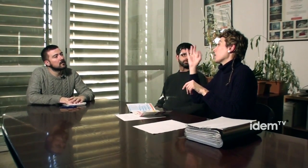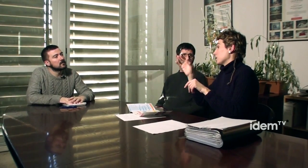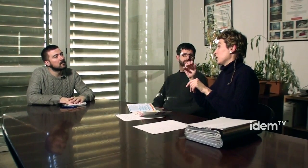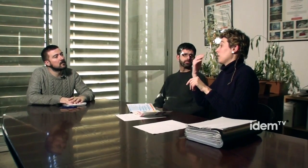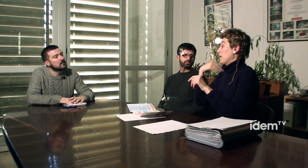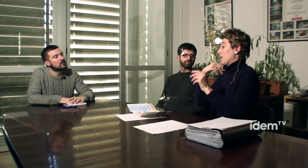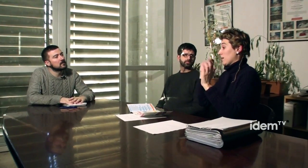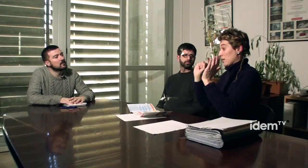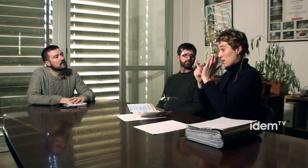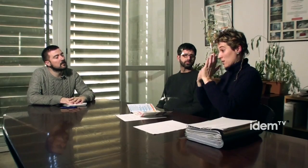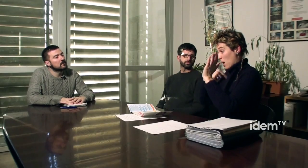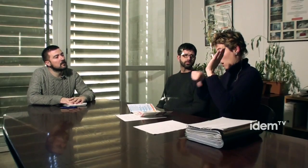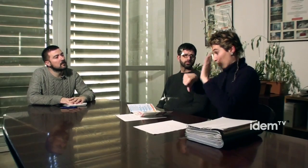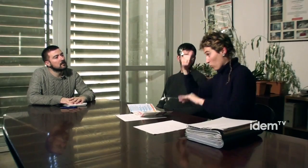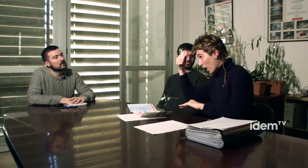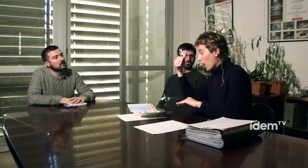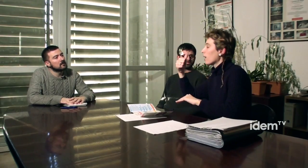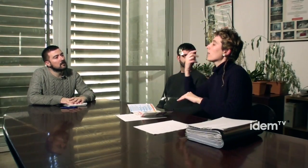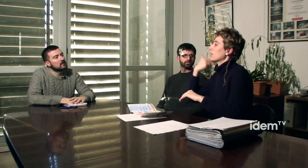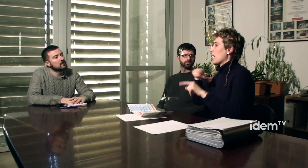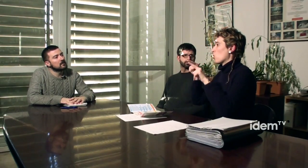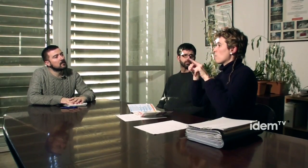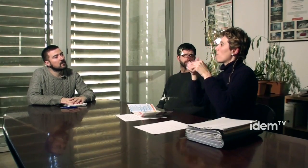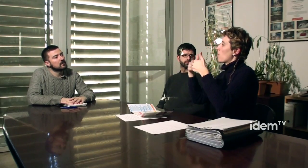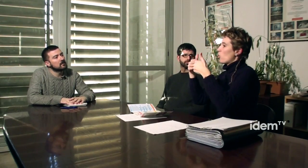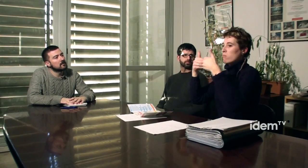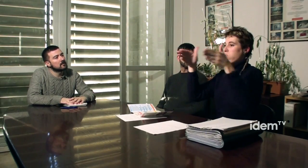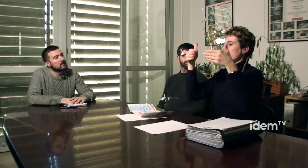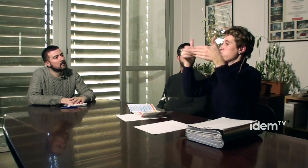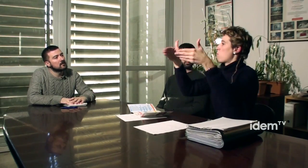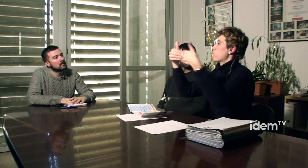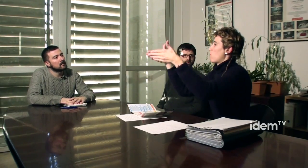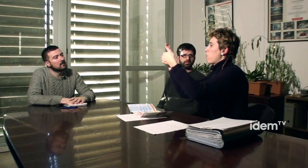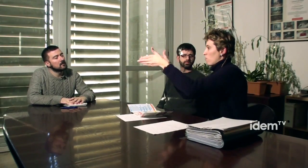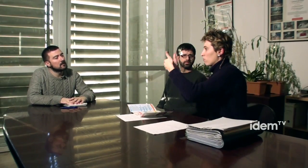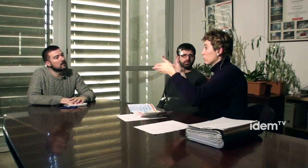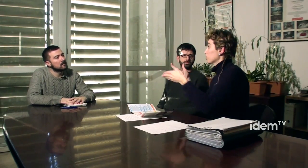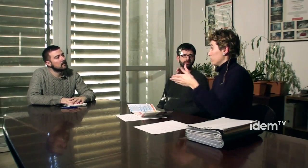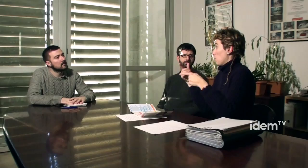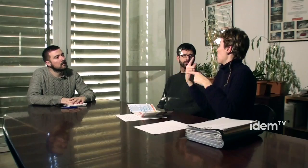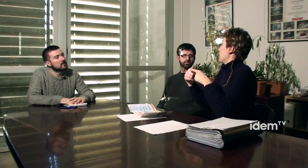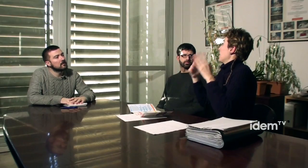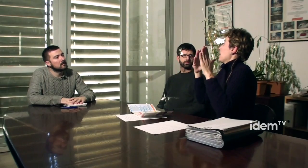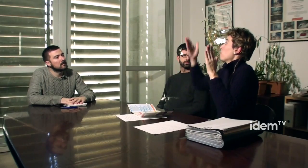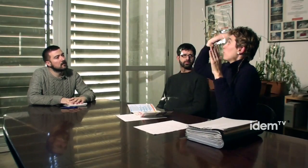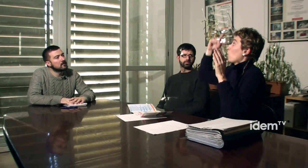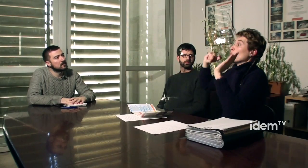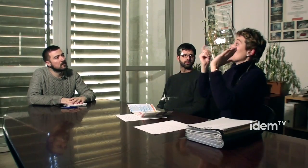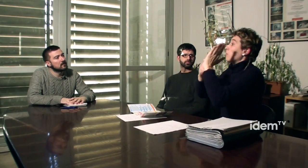actual amb el passat és molt diferent. Després que es va aprovar la llei es van obrir moltes portes, se'ns van obrir moltes portes